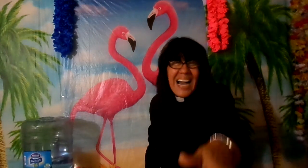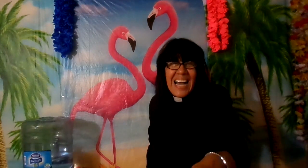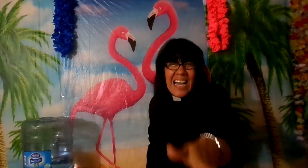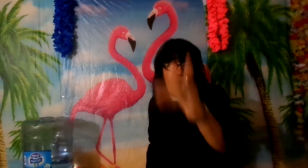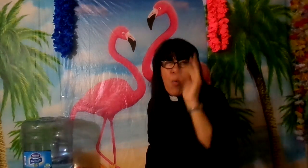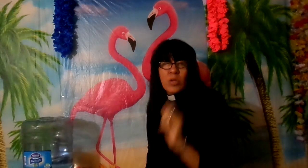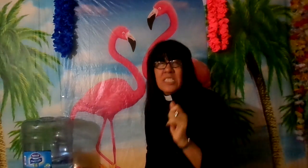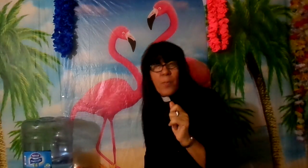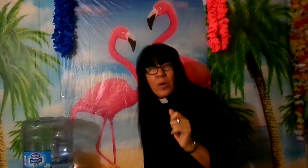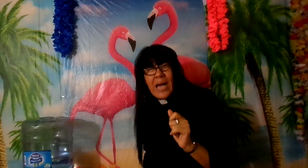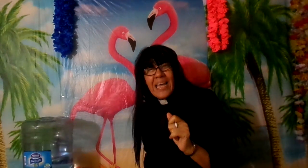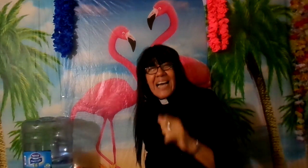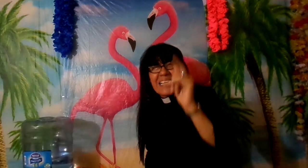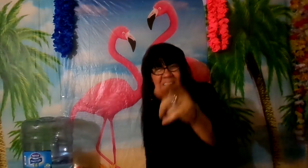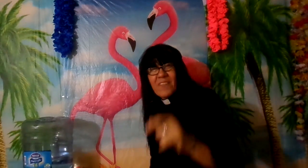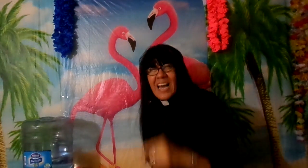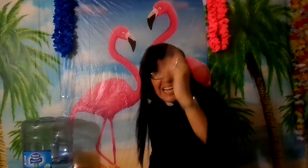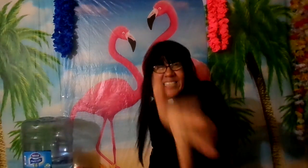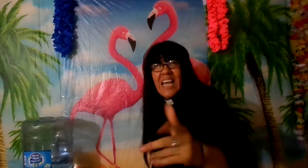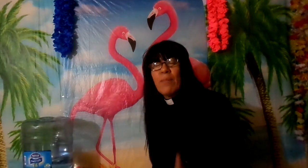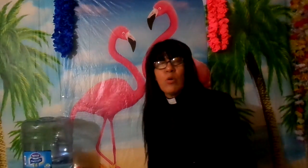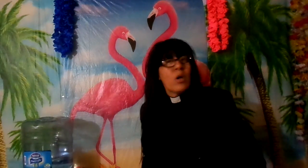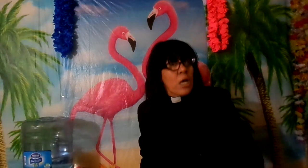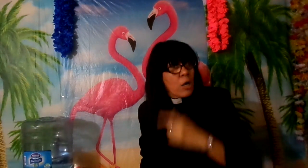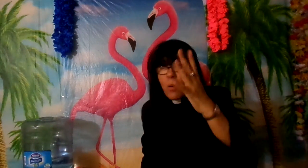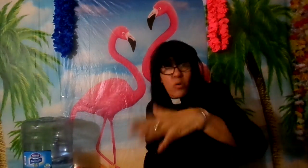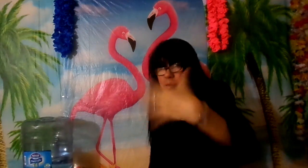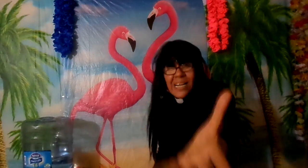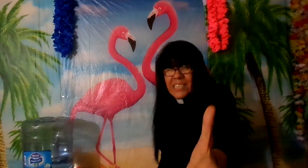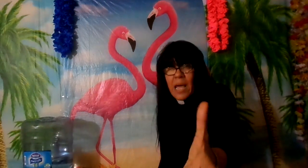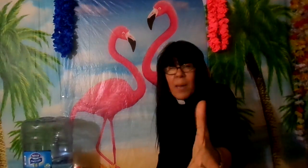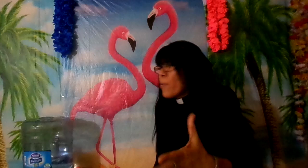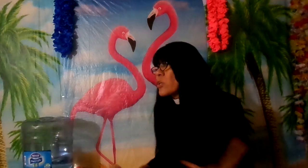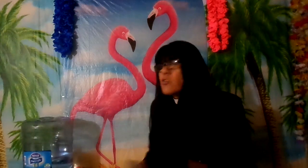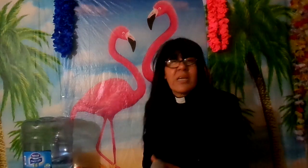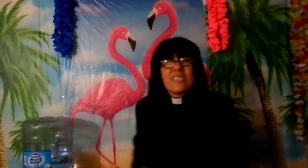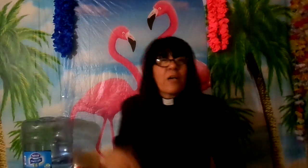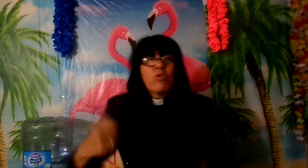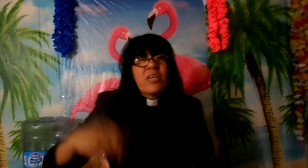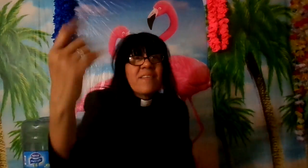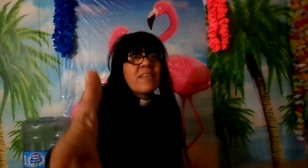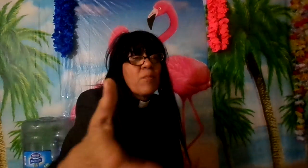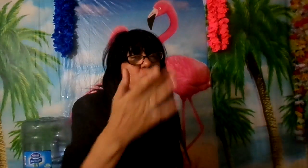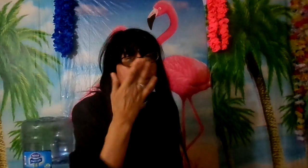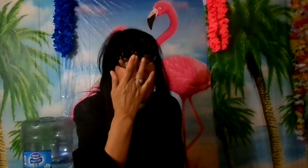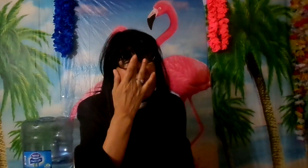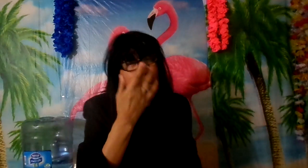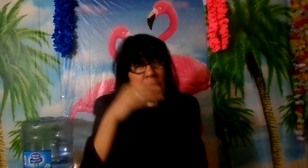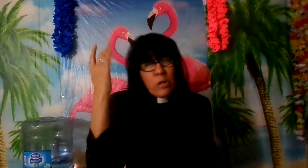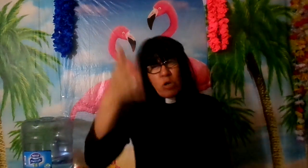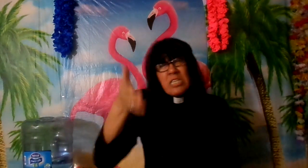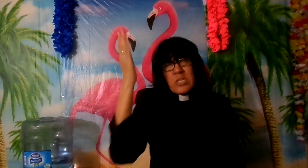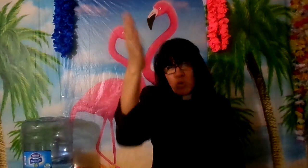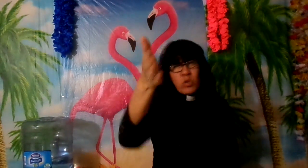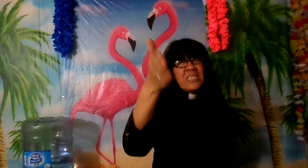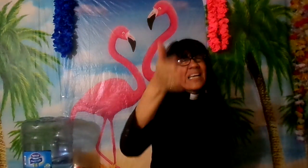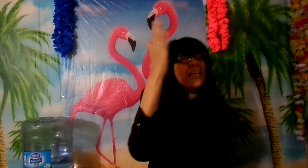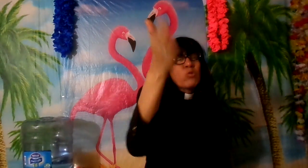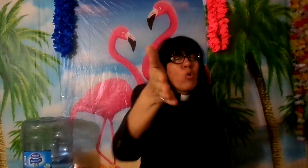como dice por ahí a desafiar al diablo y como no te atreves por eso que dice que tú llenas de demonios ¿verdad? entonces si tú dices que tú